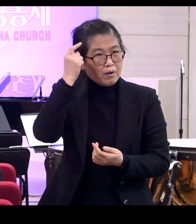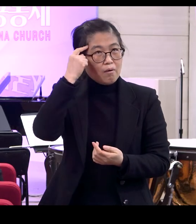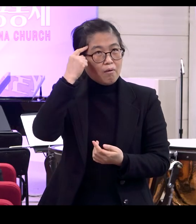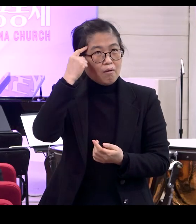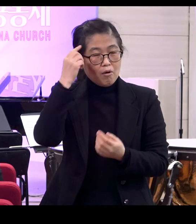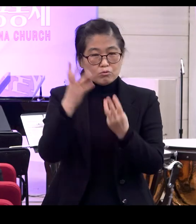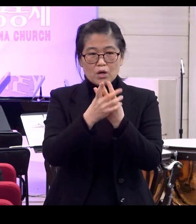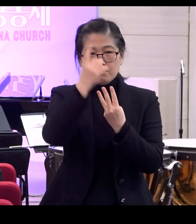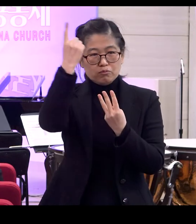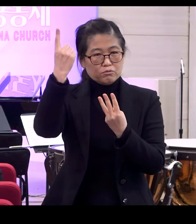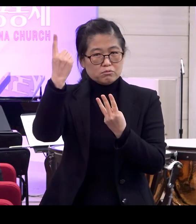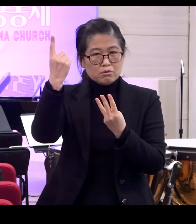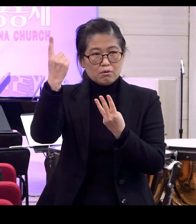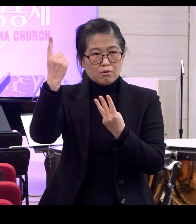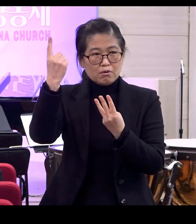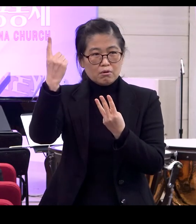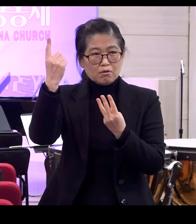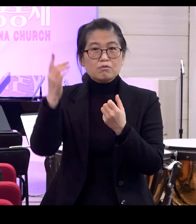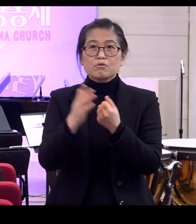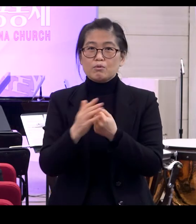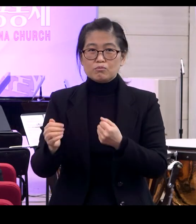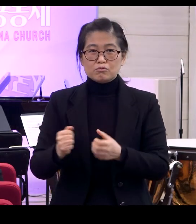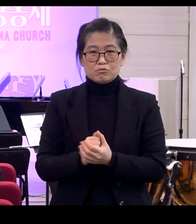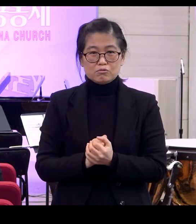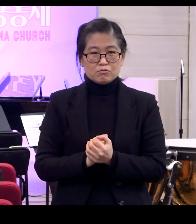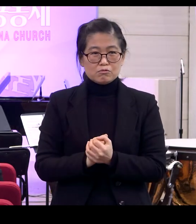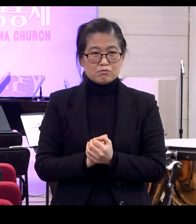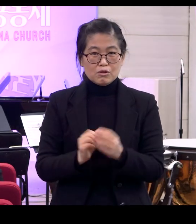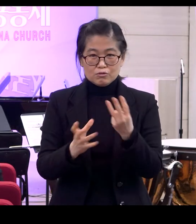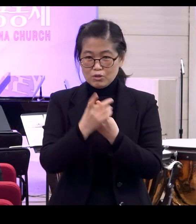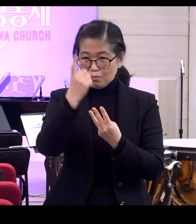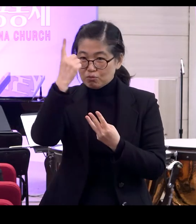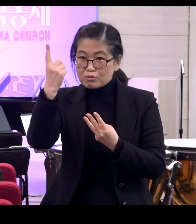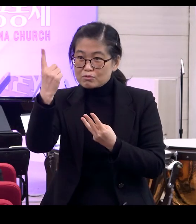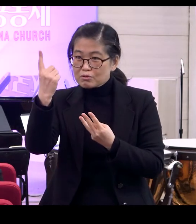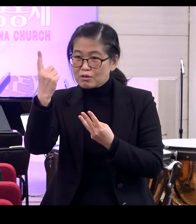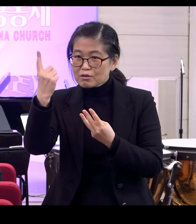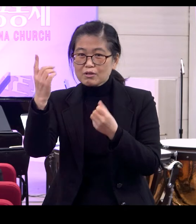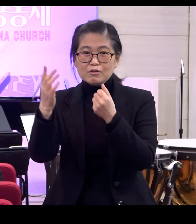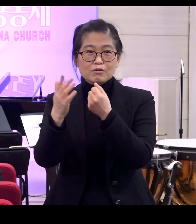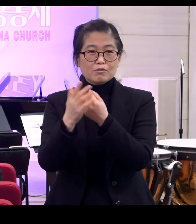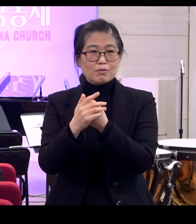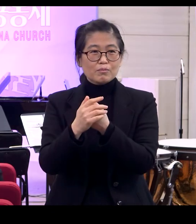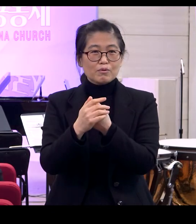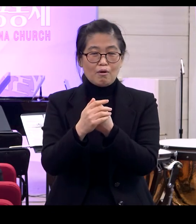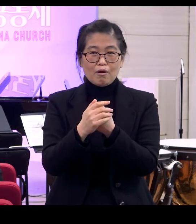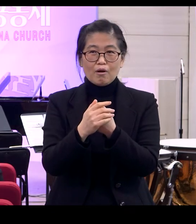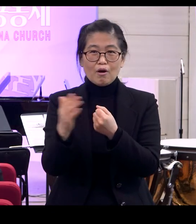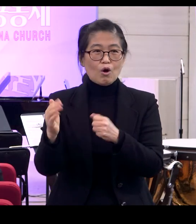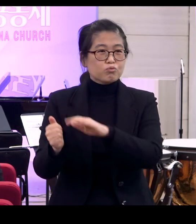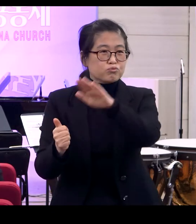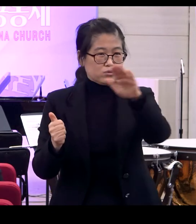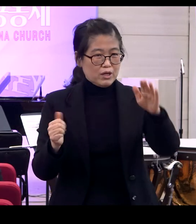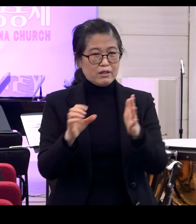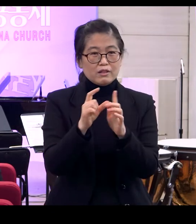삼의 일체가 떠오르더라고요 아 그렇지 삼의 일체 하나님 성부 성자 성령 그러니까 우리라고 하셨겠지